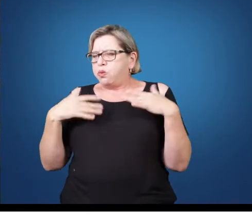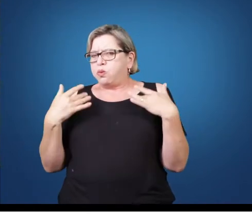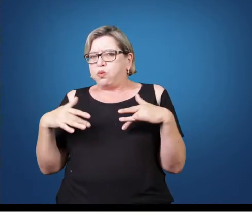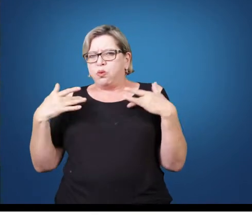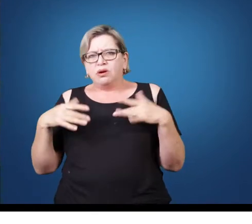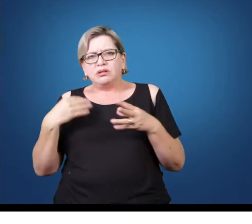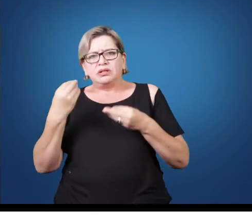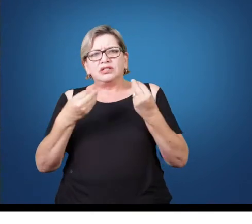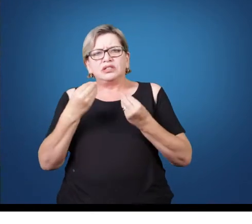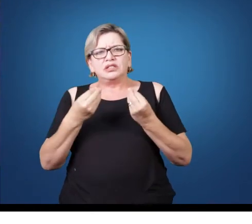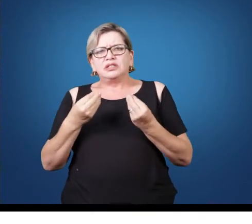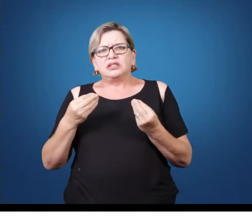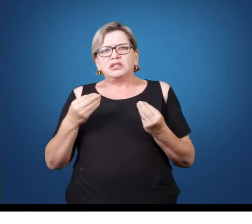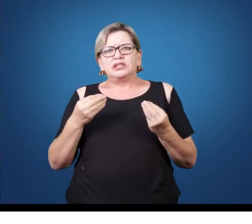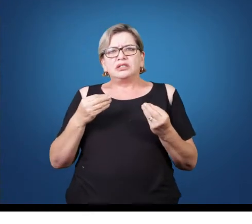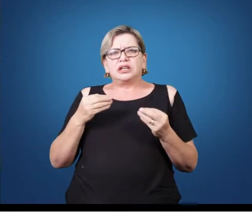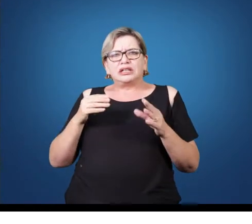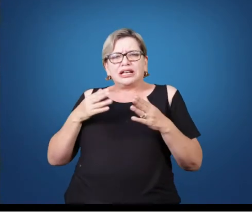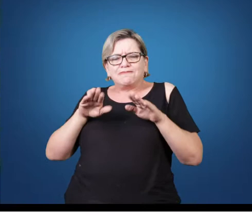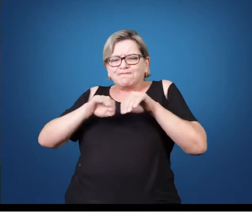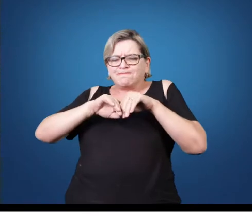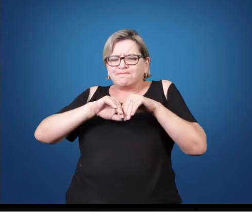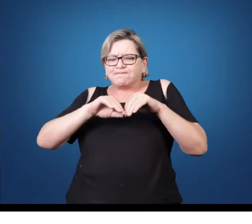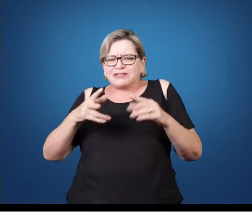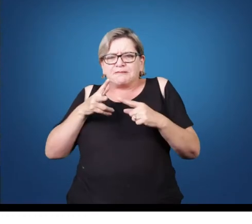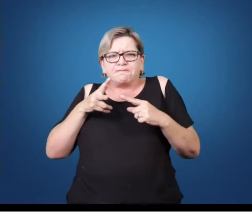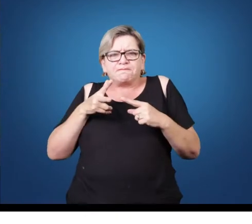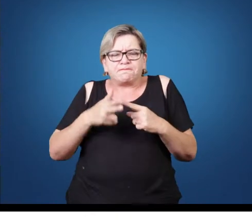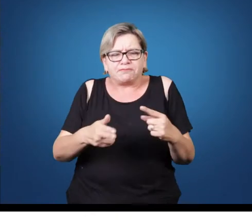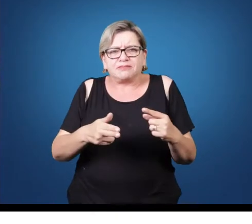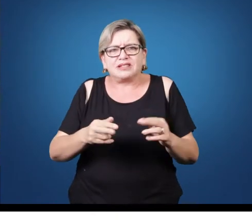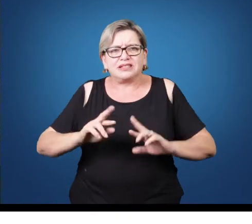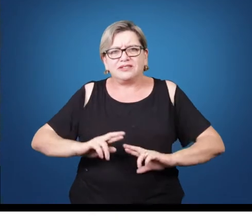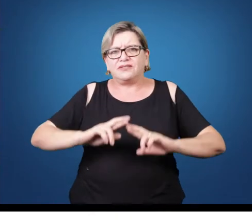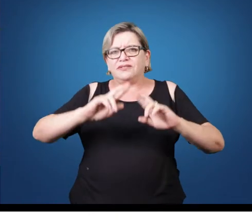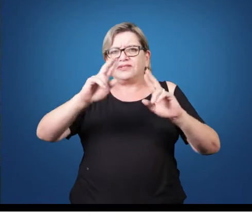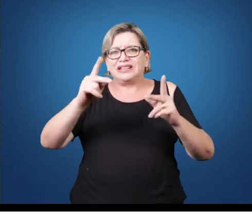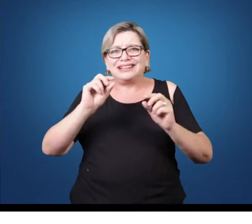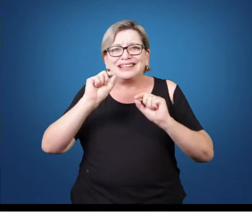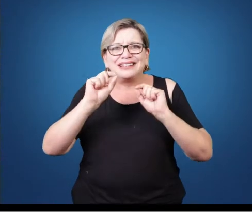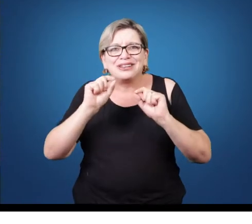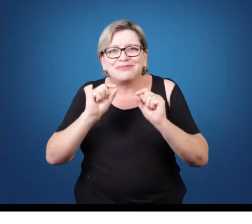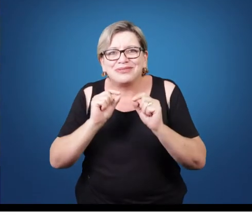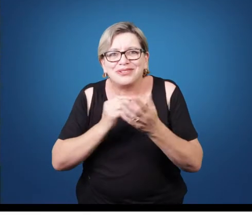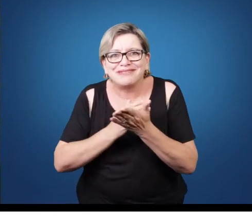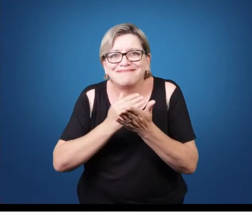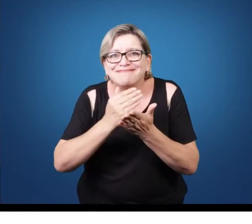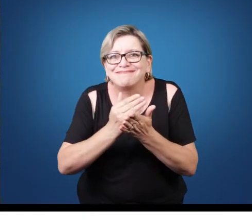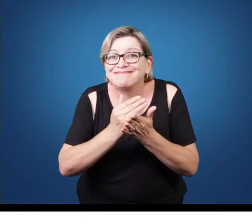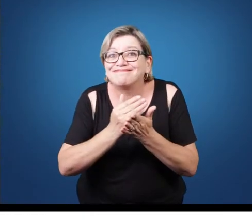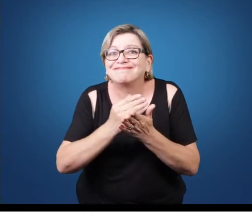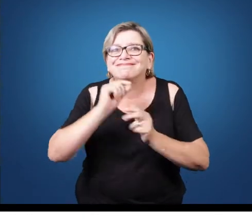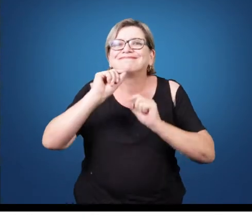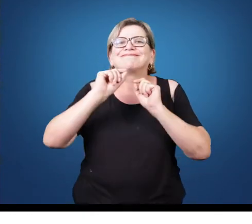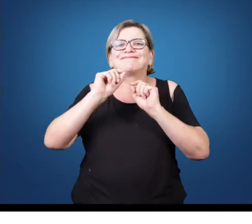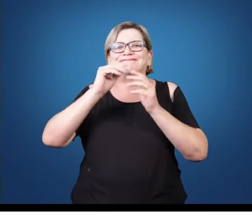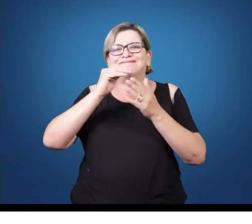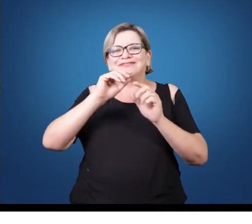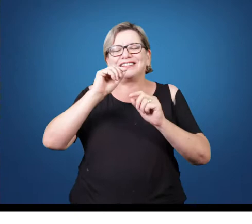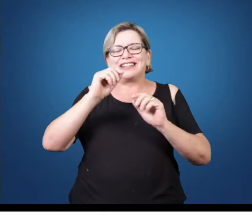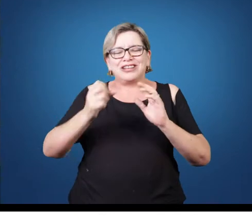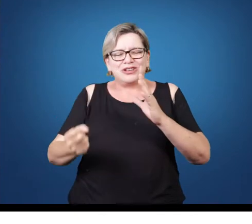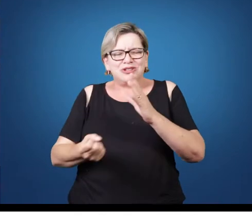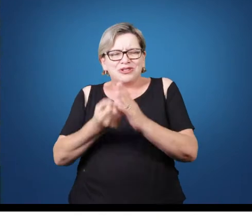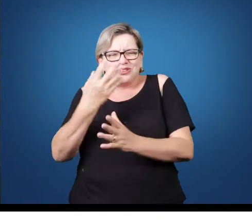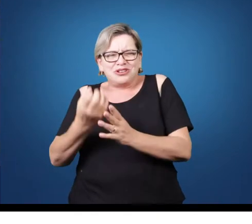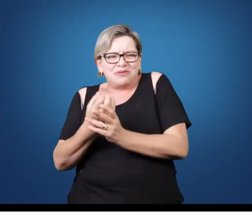isso, houve uma ruptura forte, assim. E aí, a partir desse momento, surgiram